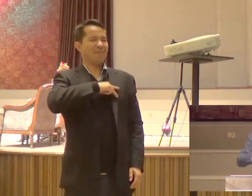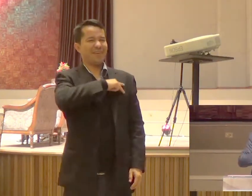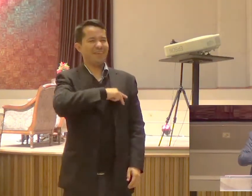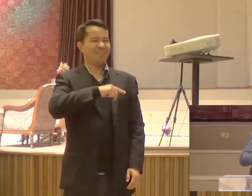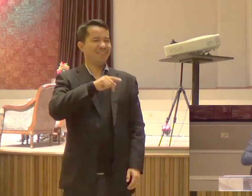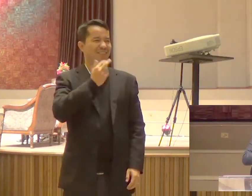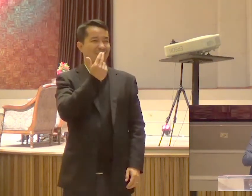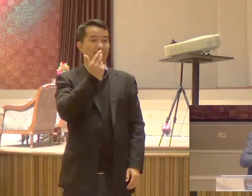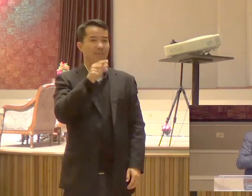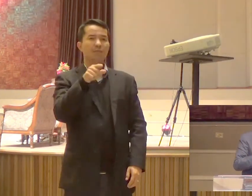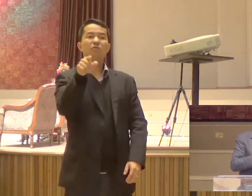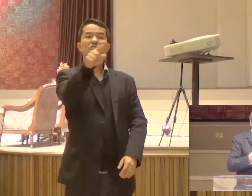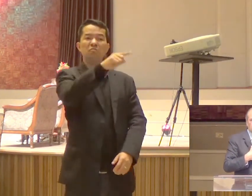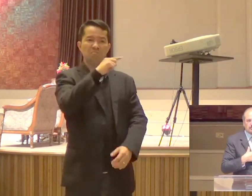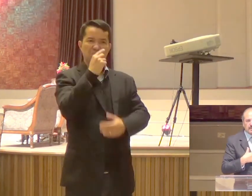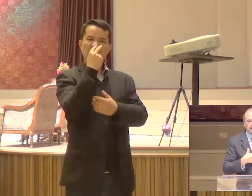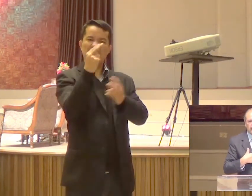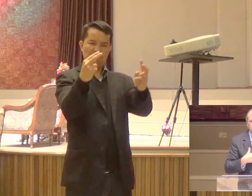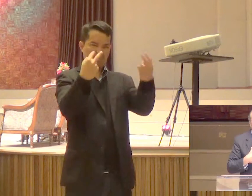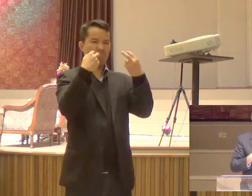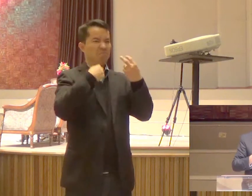imitem a minha fé Imitem a minha vida